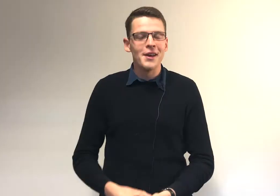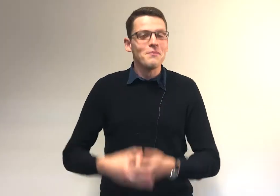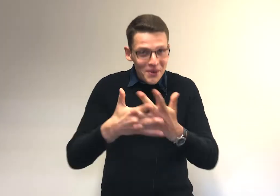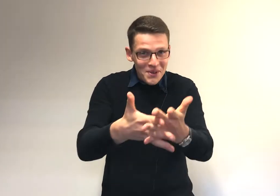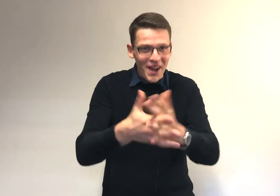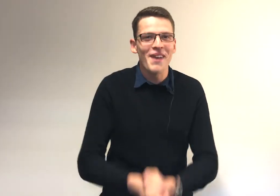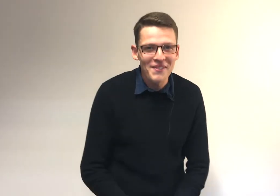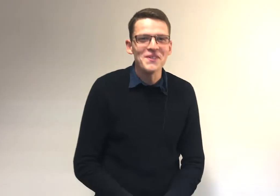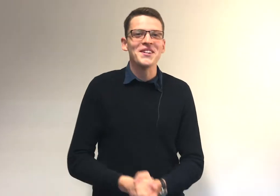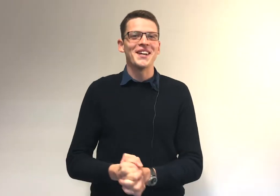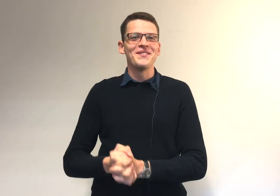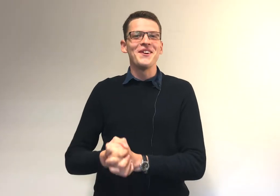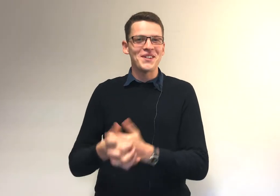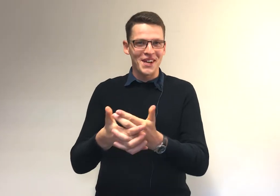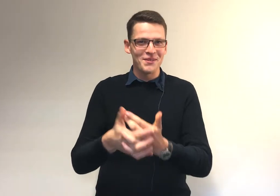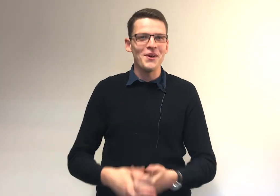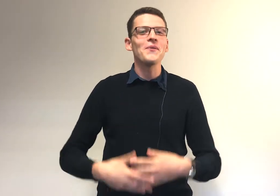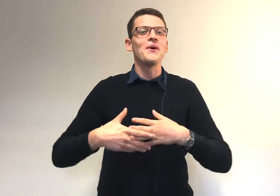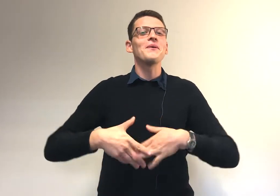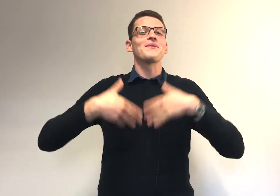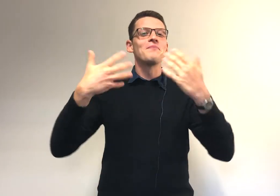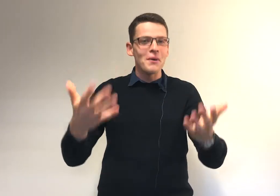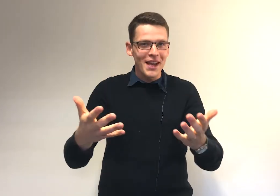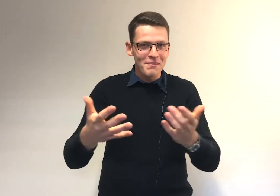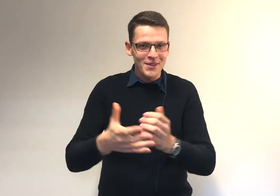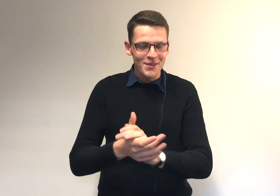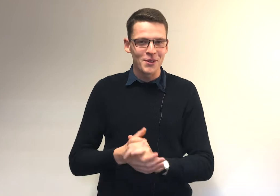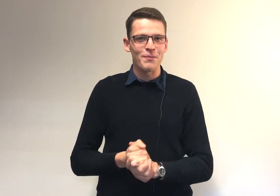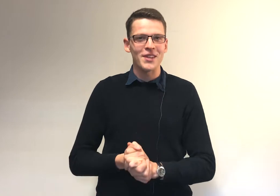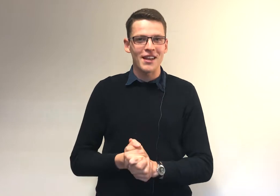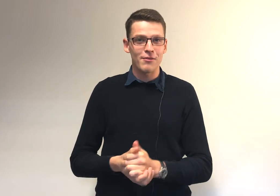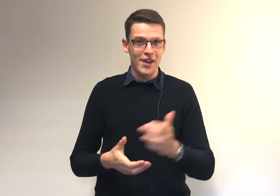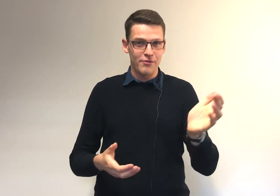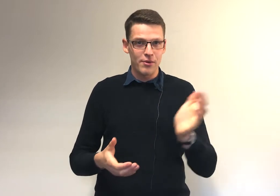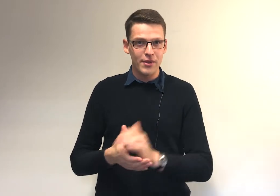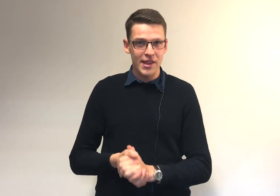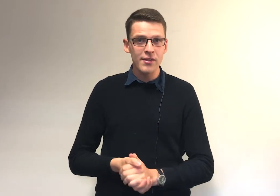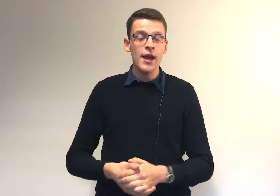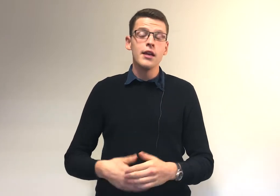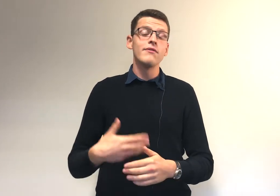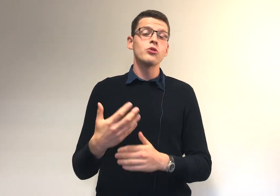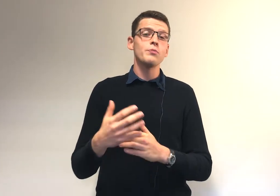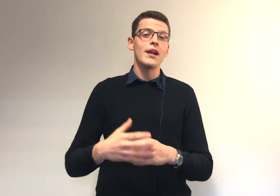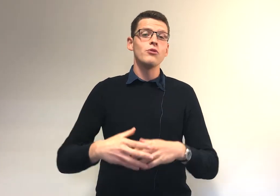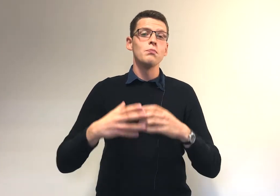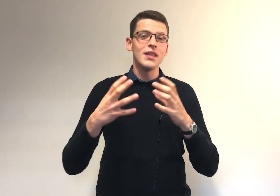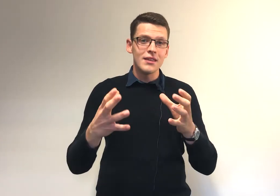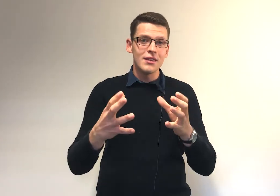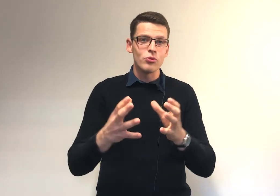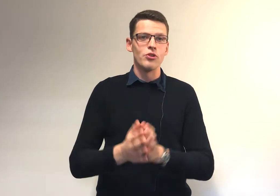Bonjour et bienvenue chers étudiants, chers étudiants, dans ce premier épisode de notre podcast FIAL4Success qui va aujourd'hui parler du métier d'étudiant.